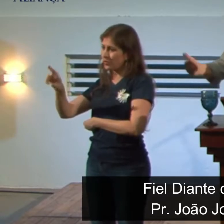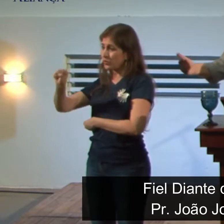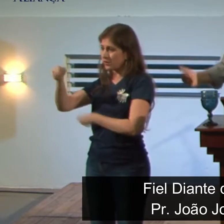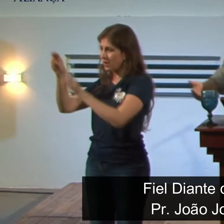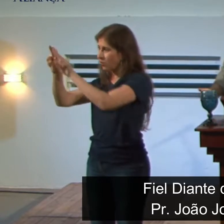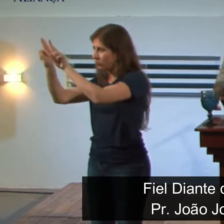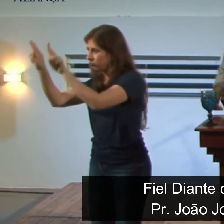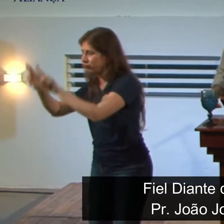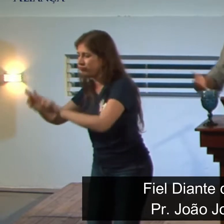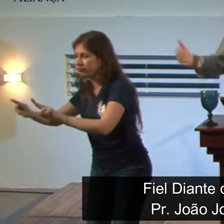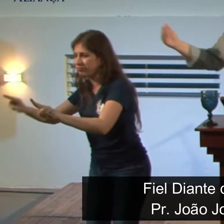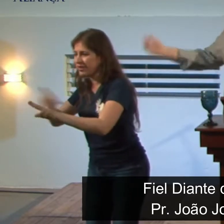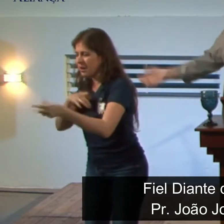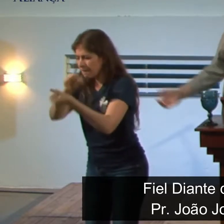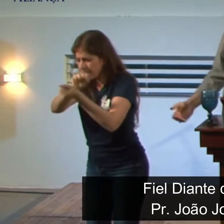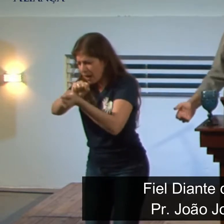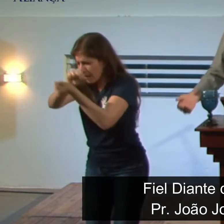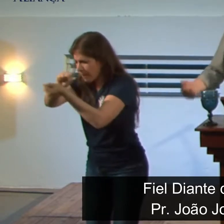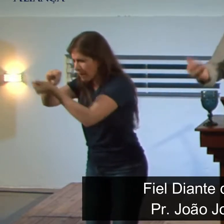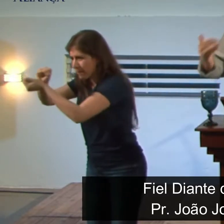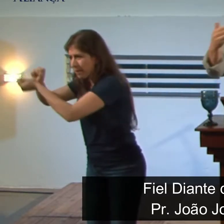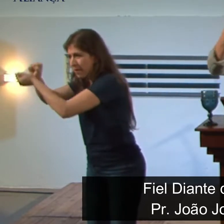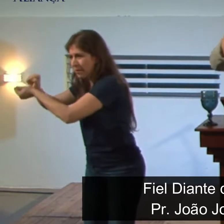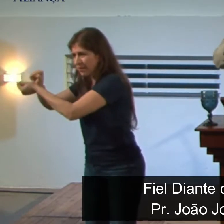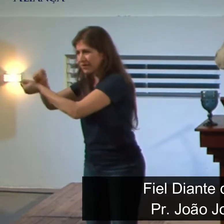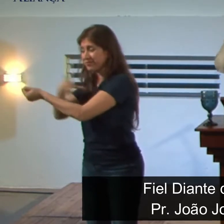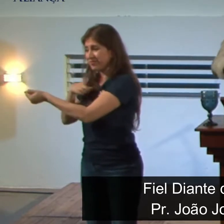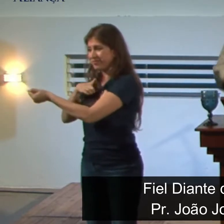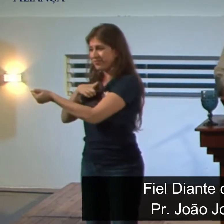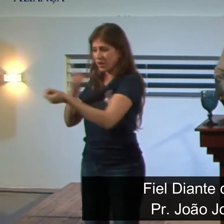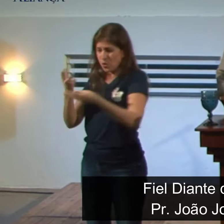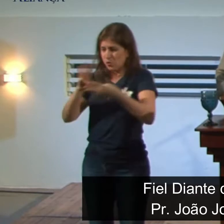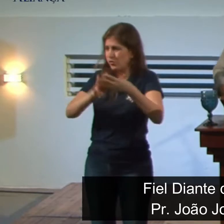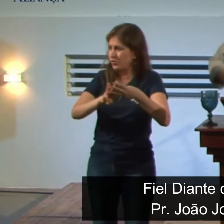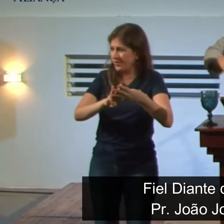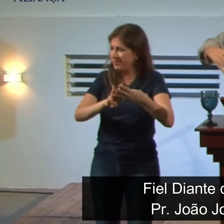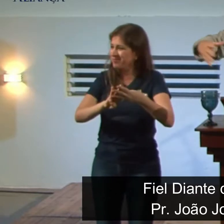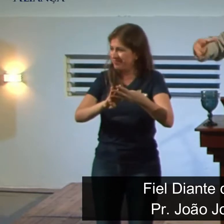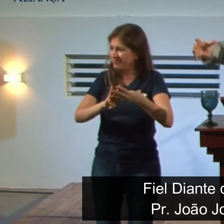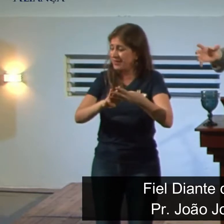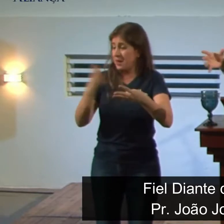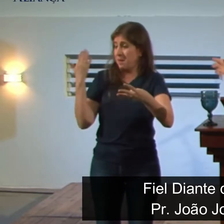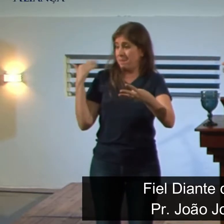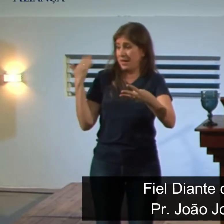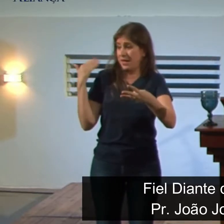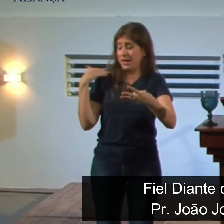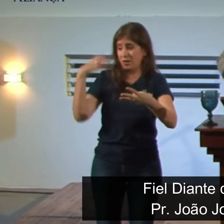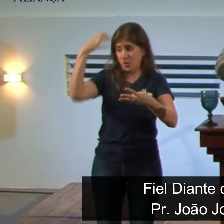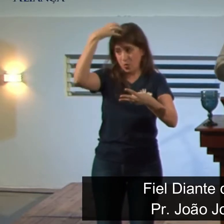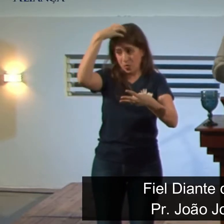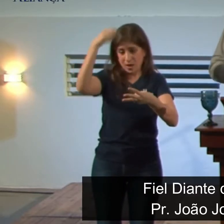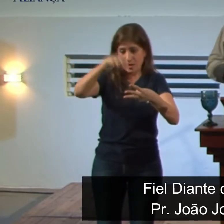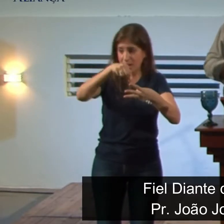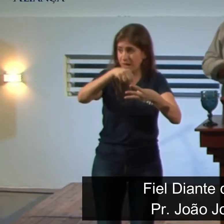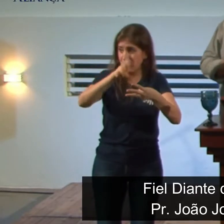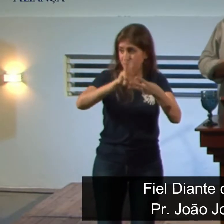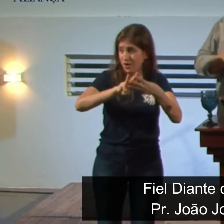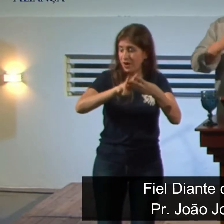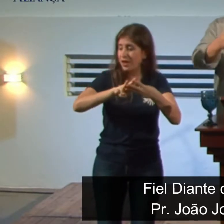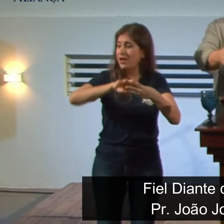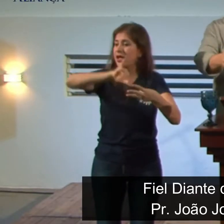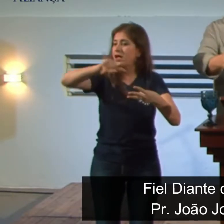era a vez do reino de Judá, o reino do sul. Na época do rei Joaquim, Nabucodonosor cerca